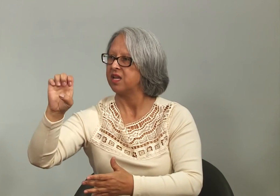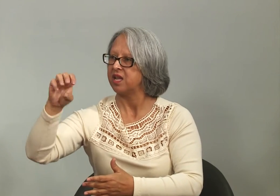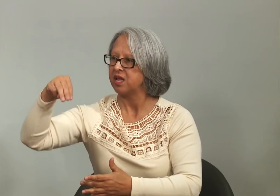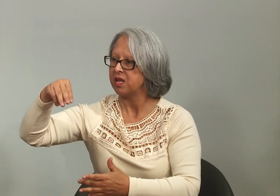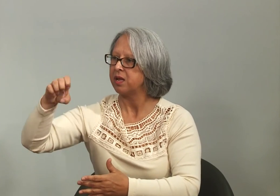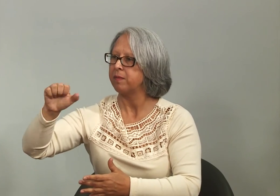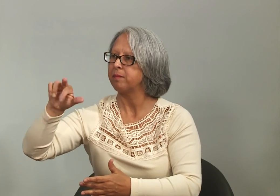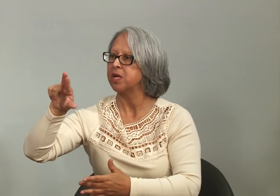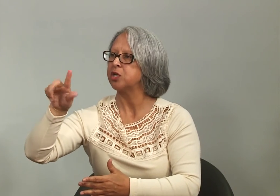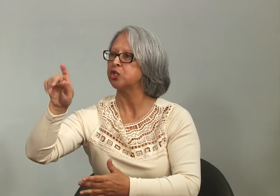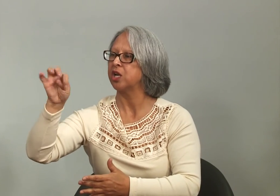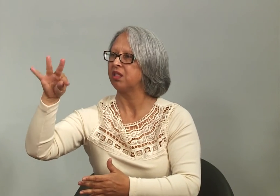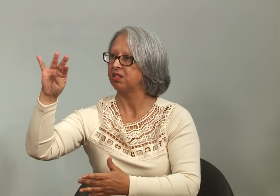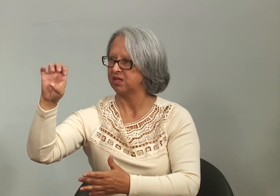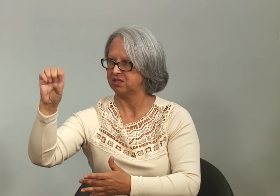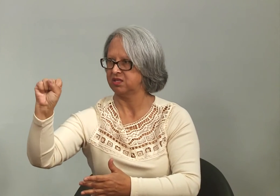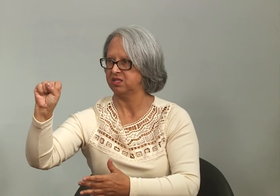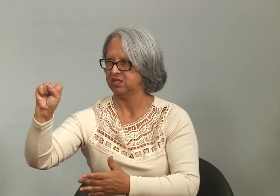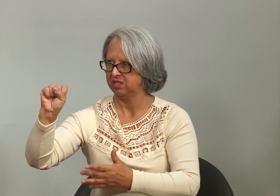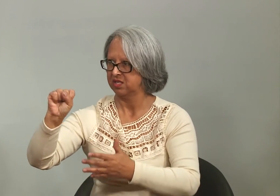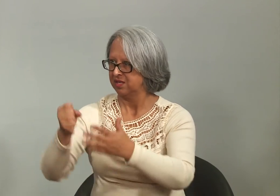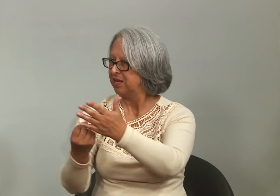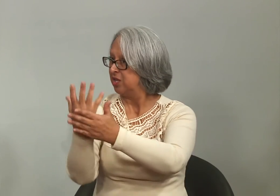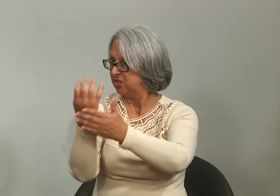sinais emergentes.